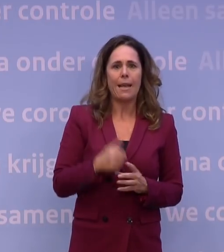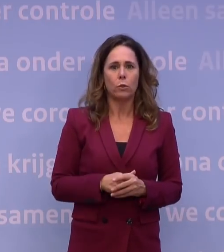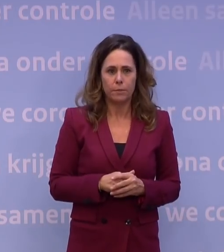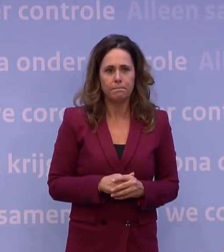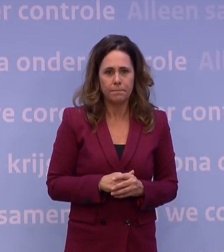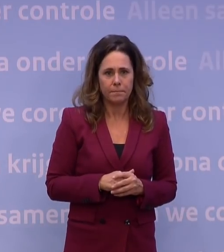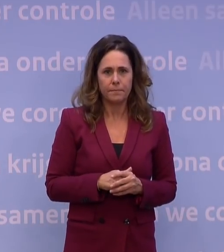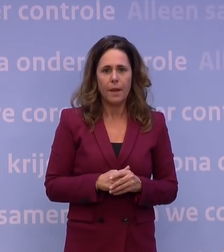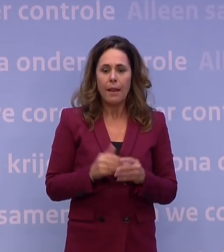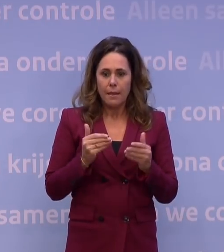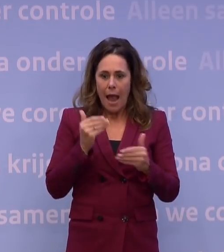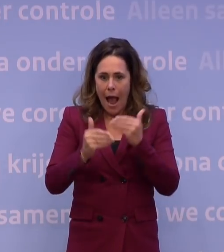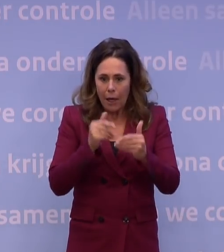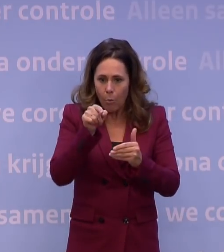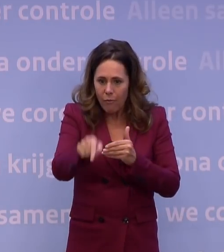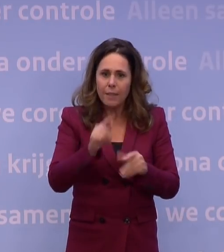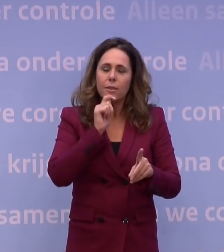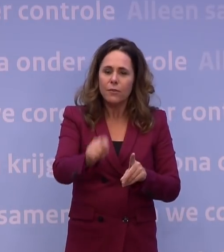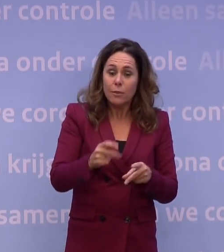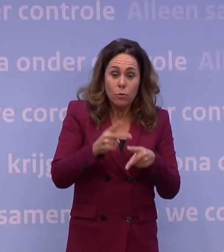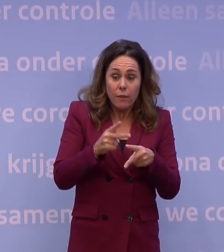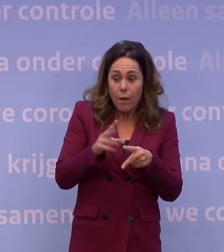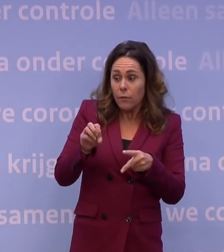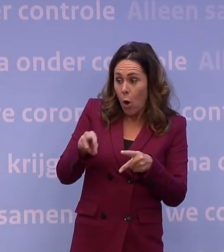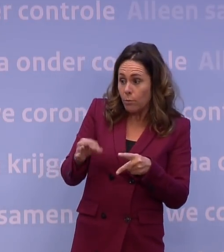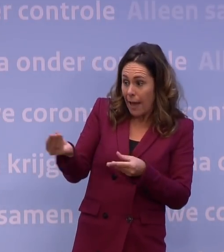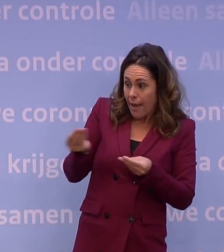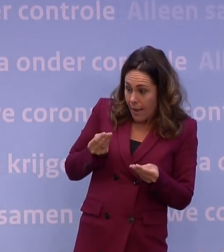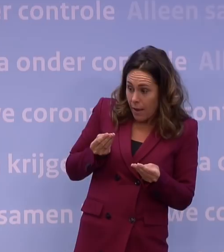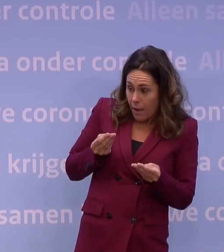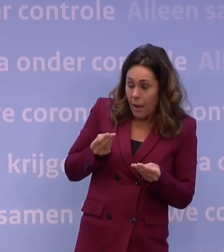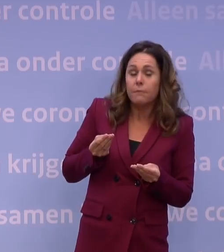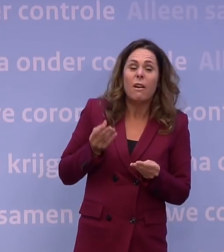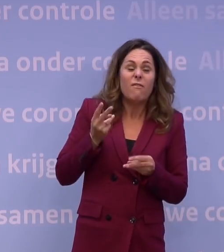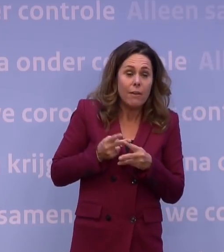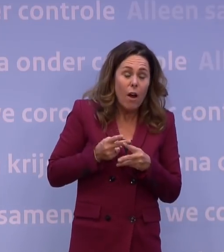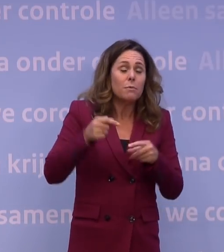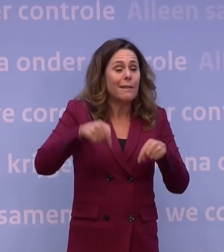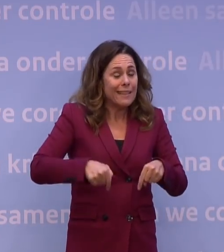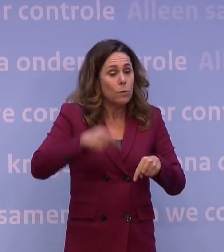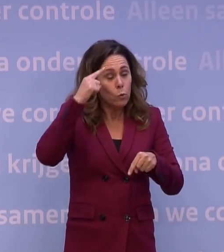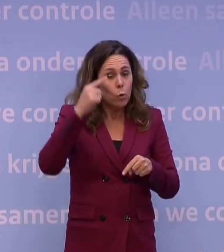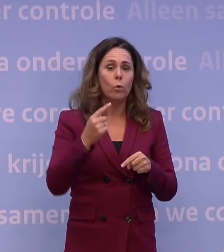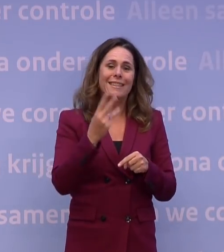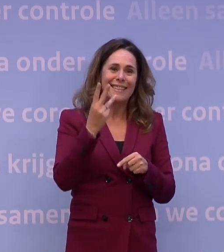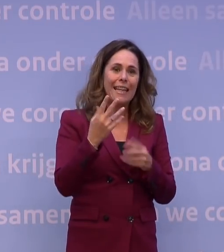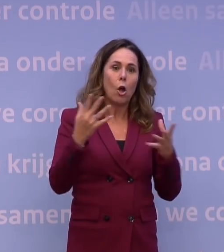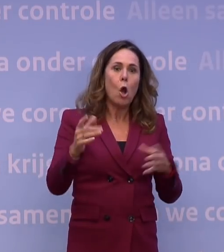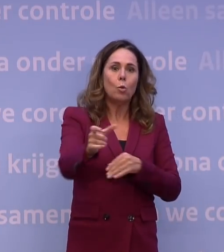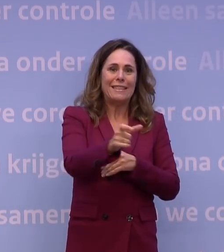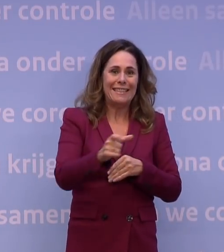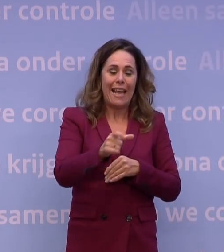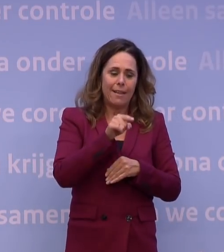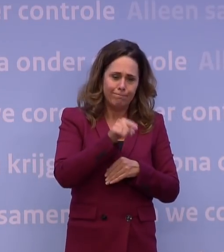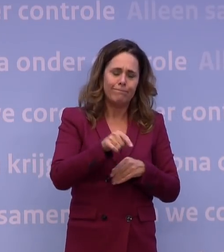in aanloop eigenlijk naar dat advies wat we verwachten van het OMT te krijgen, hebben we gezegd, nou, dan moeten we voor de drie grote steden waar het op moment sterk speelt, zullen we